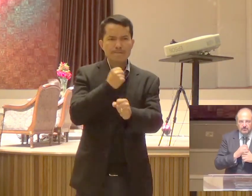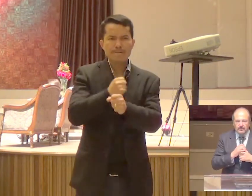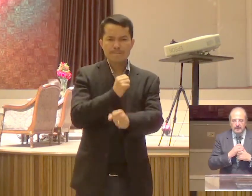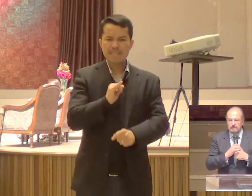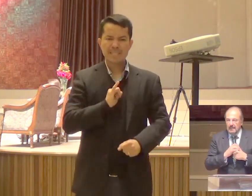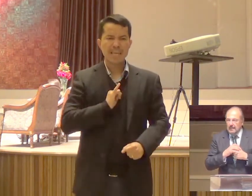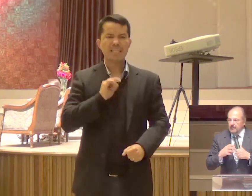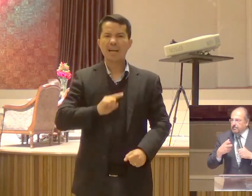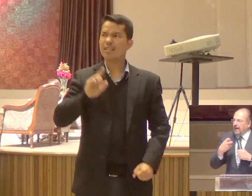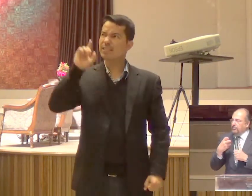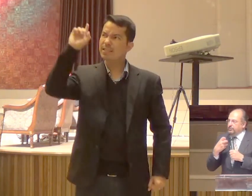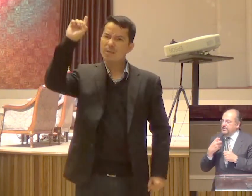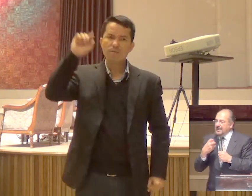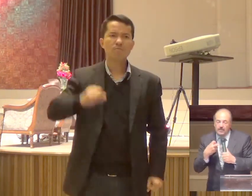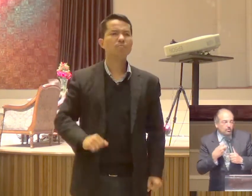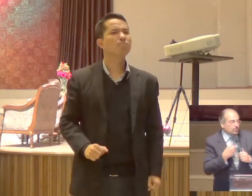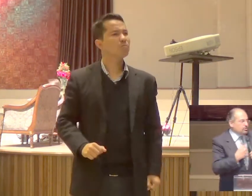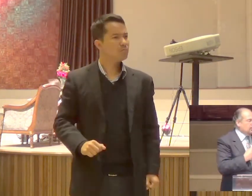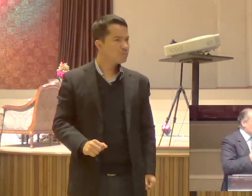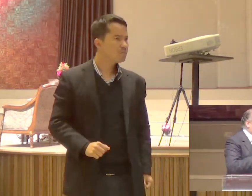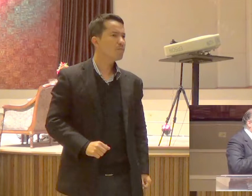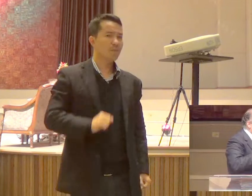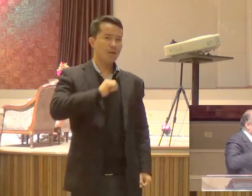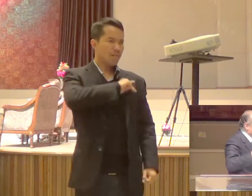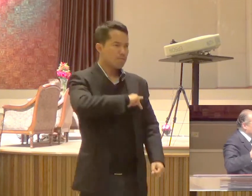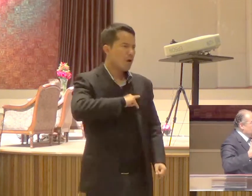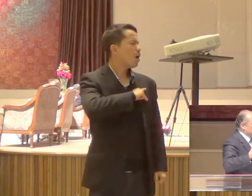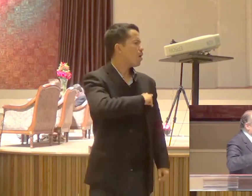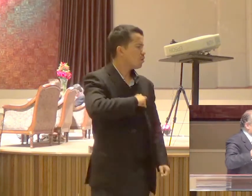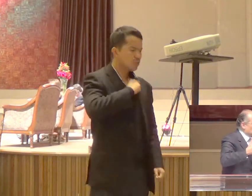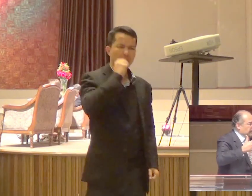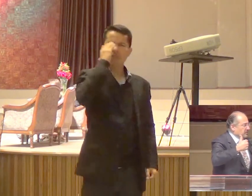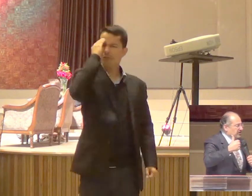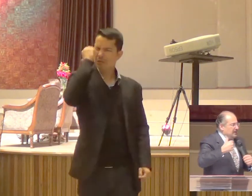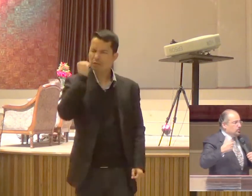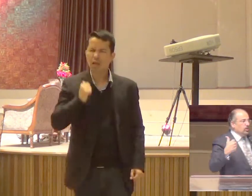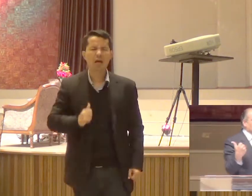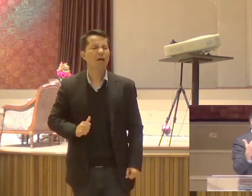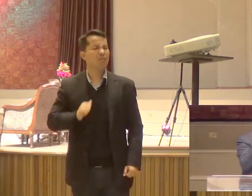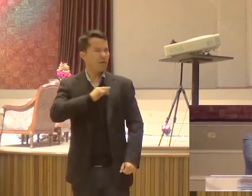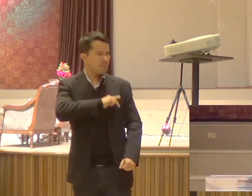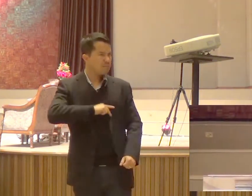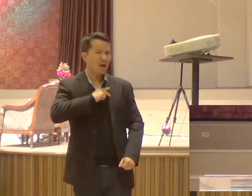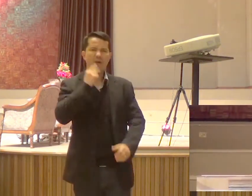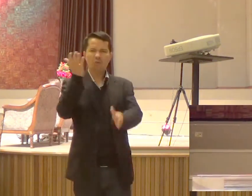E Paulo tinha isso No seu coração Ele passou de perseguidor Para perseguido